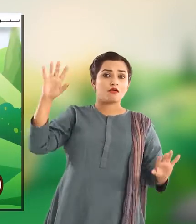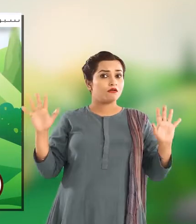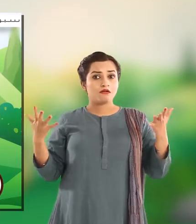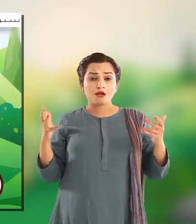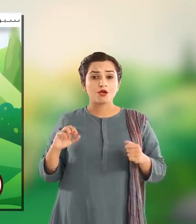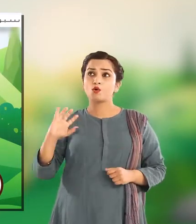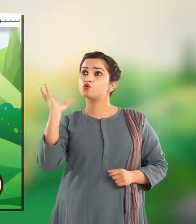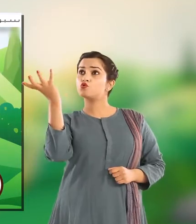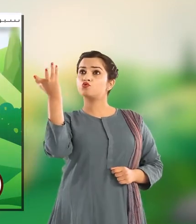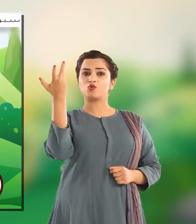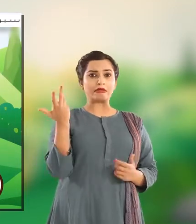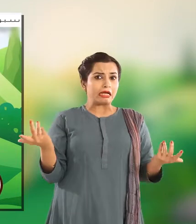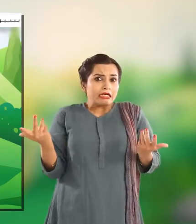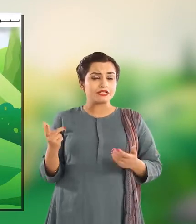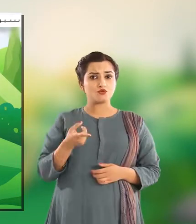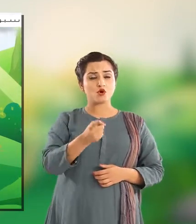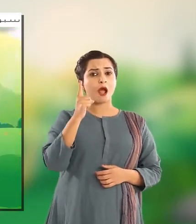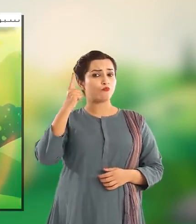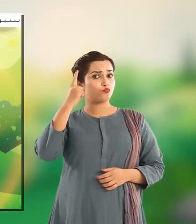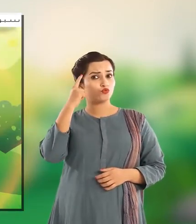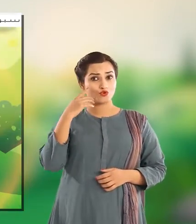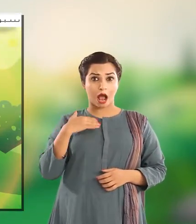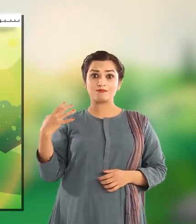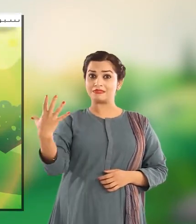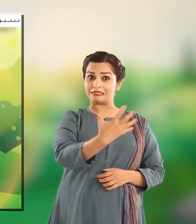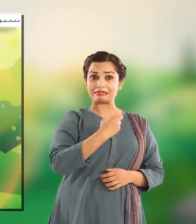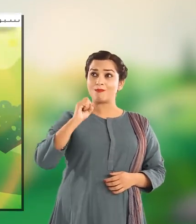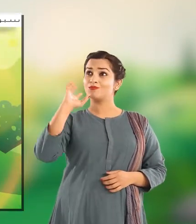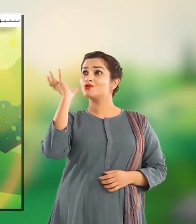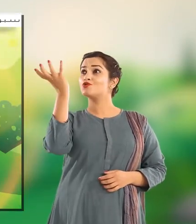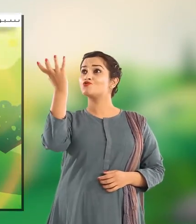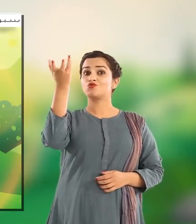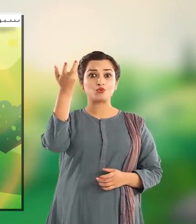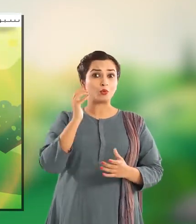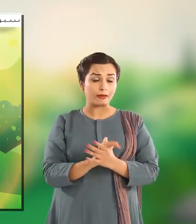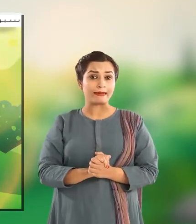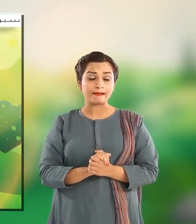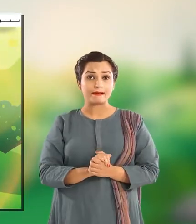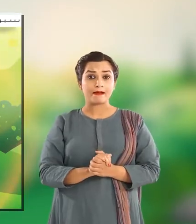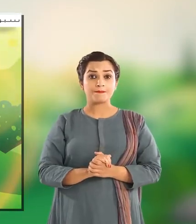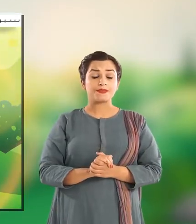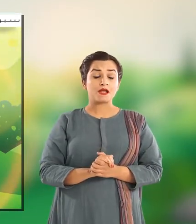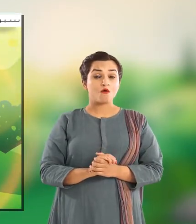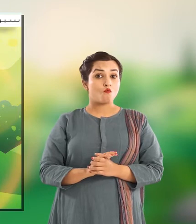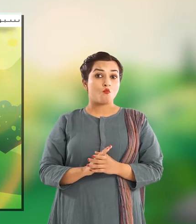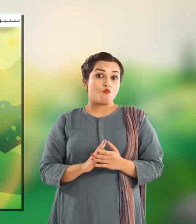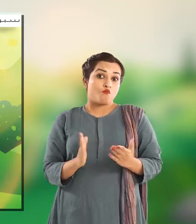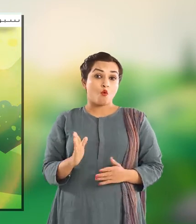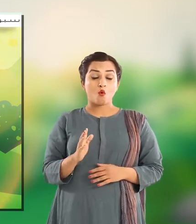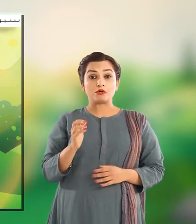موسیقی ہماری دنیا یعنی پلینٹ earth ایک انتہائی cold